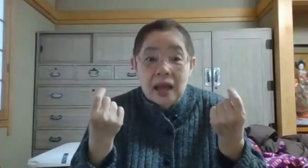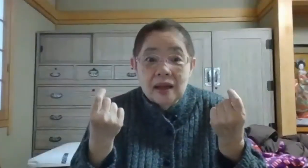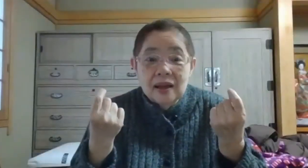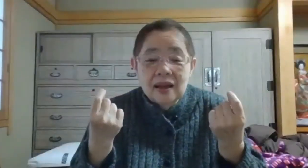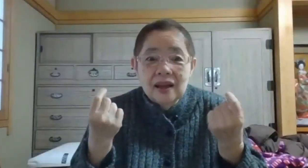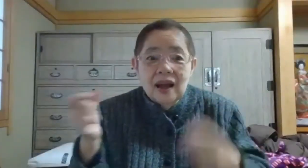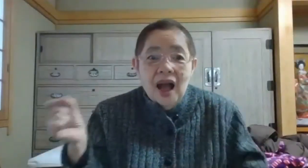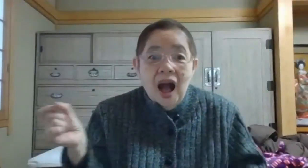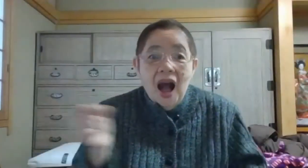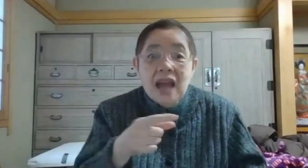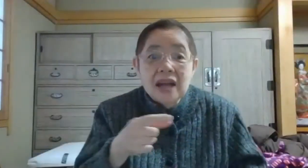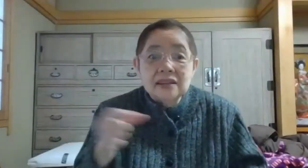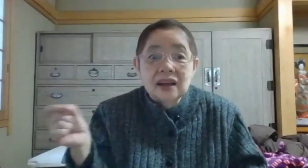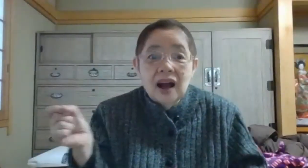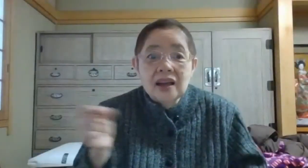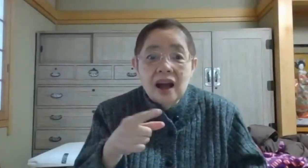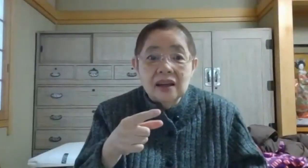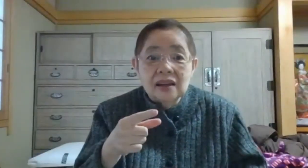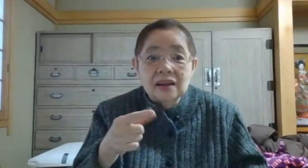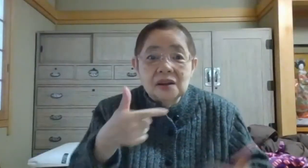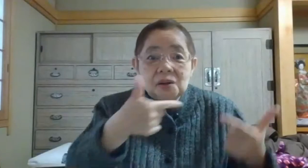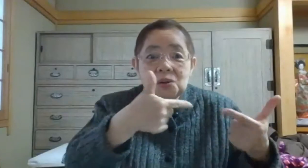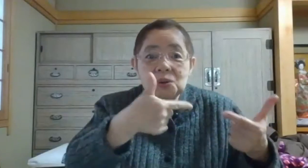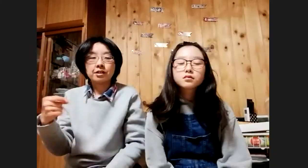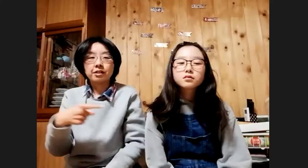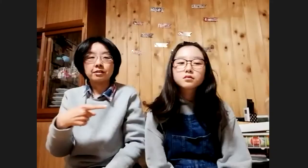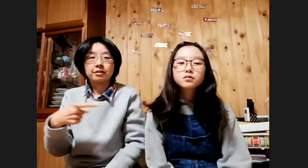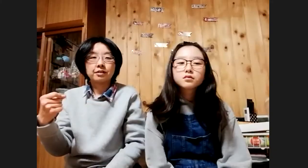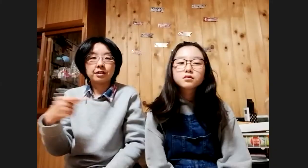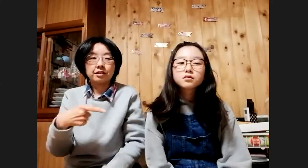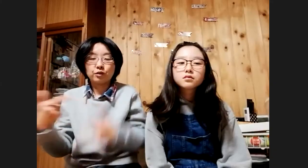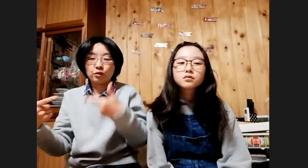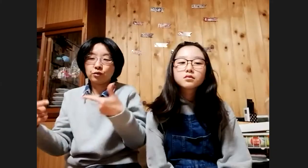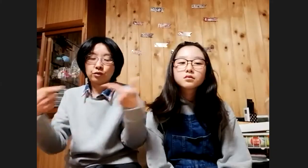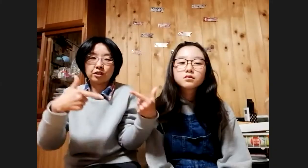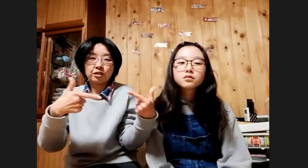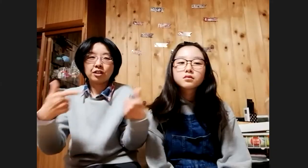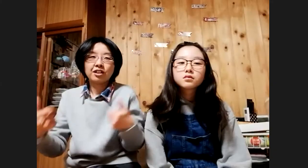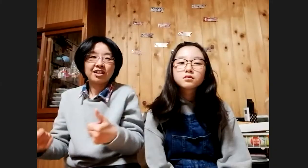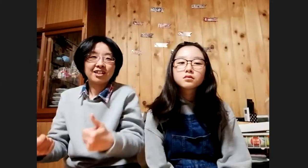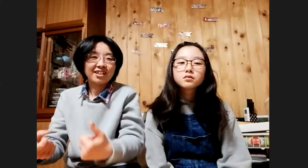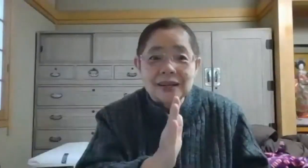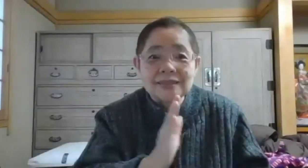ほんとだはやいはやいはやいゆくりそのあたりも覚えてください